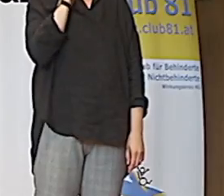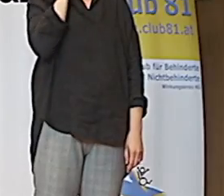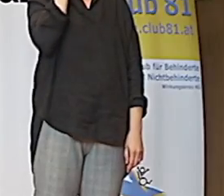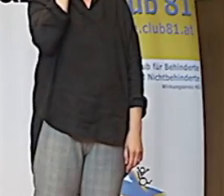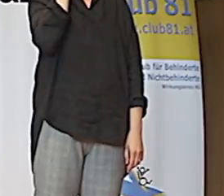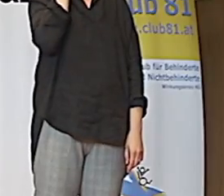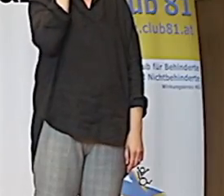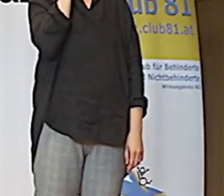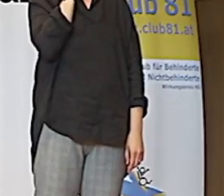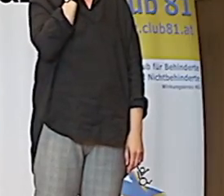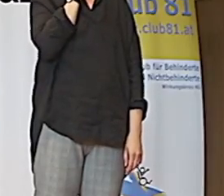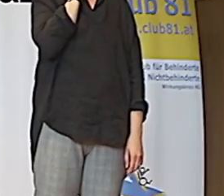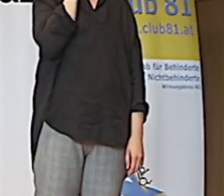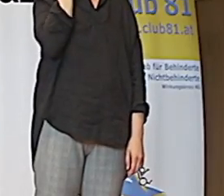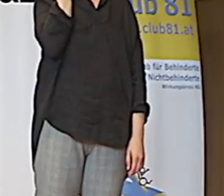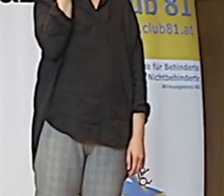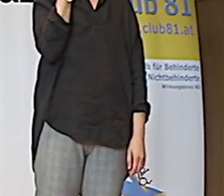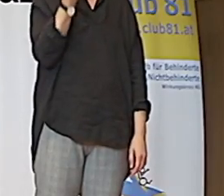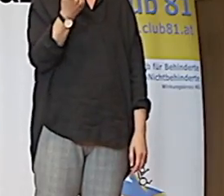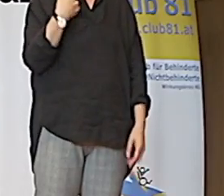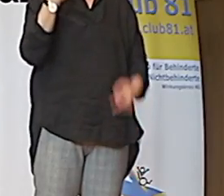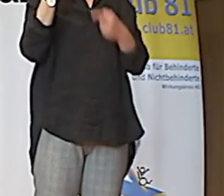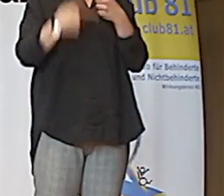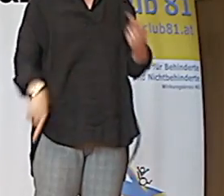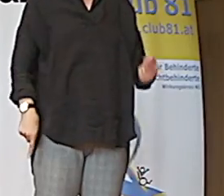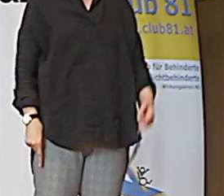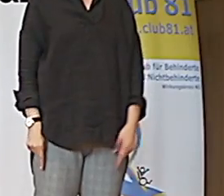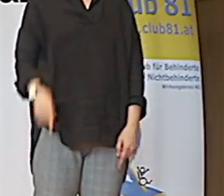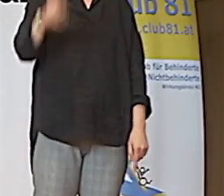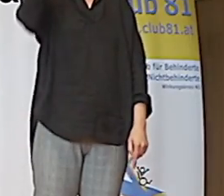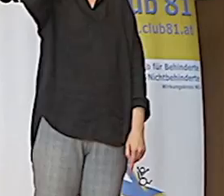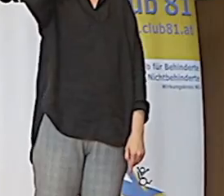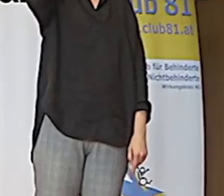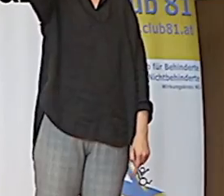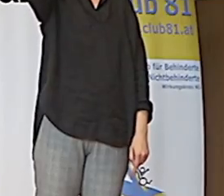Der Fuck. Jetzt ist es mir abgefahren, gell? Ah!